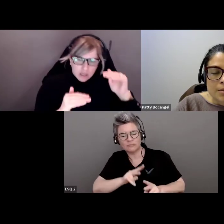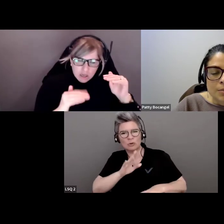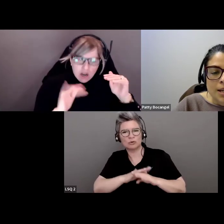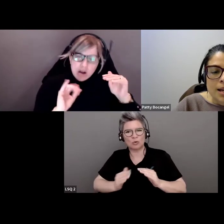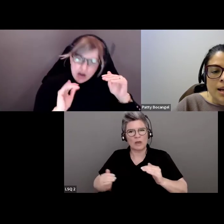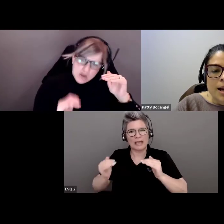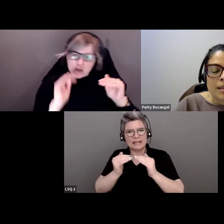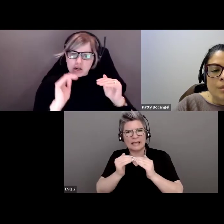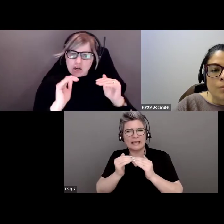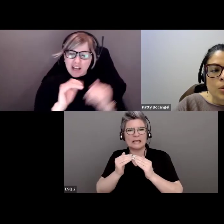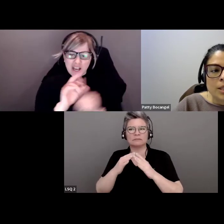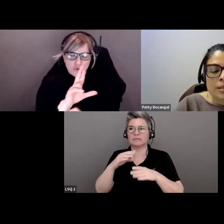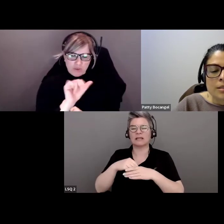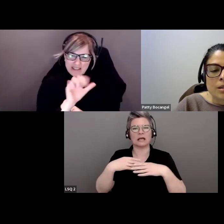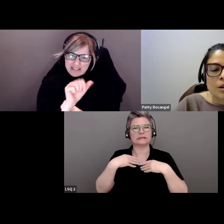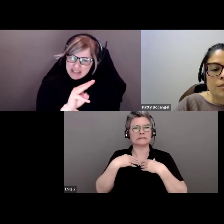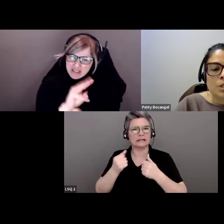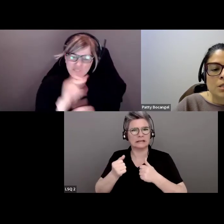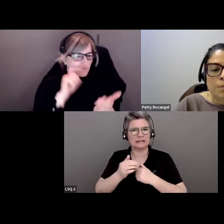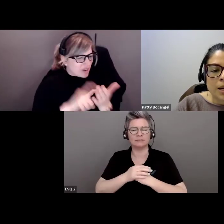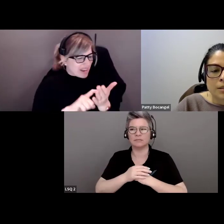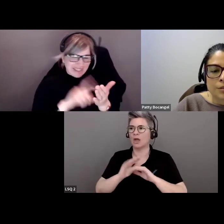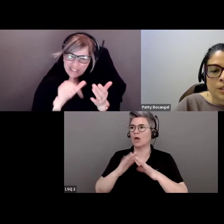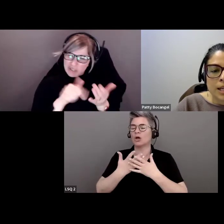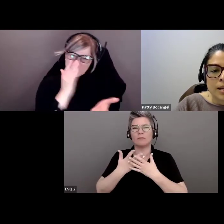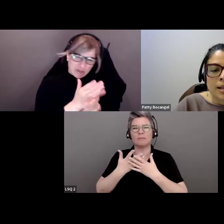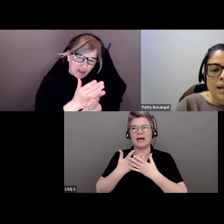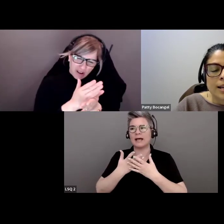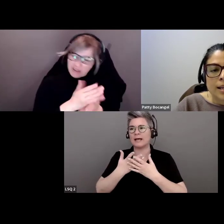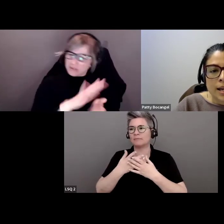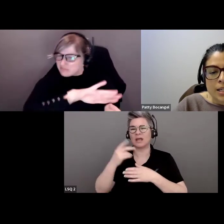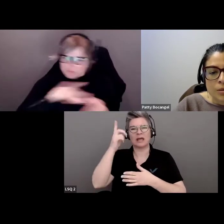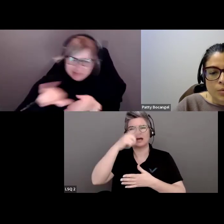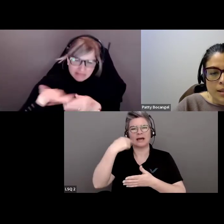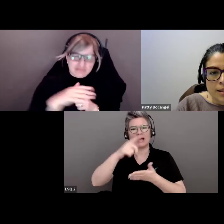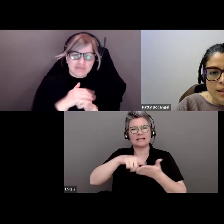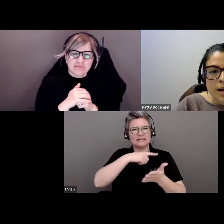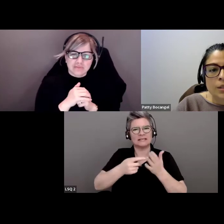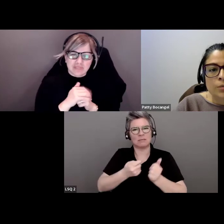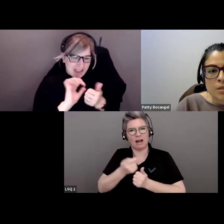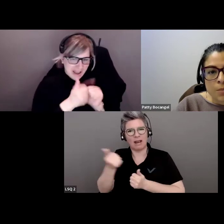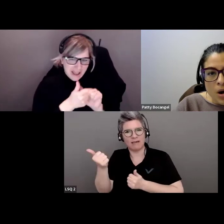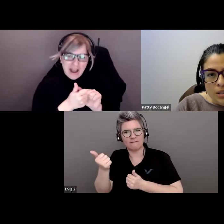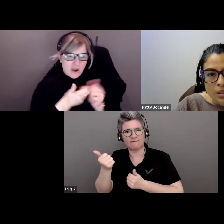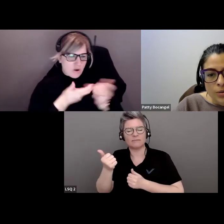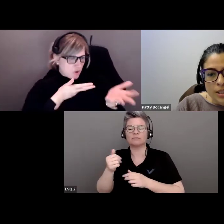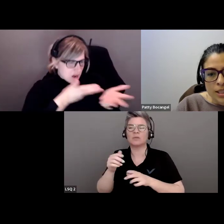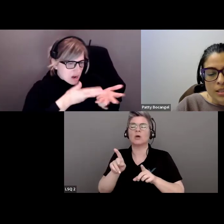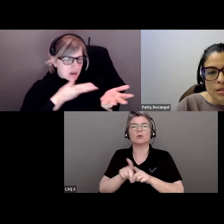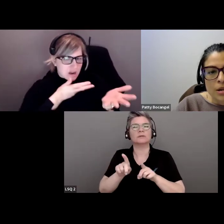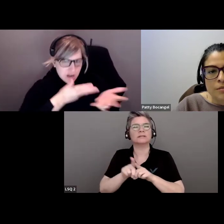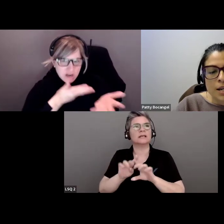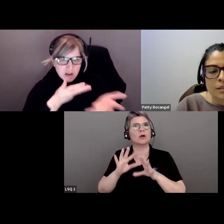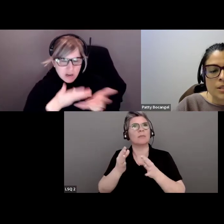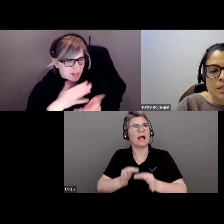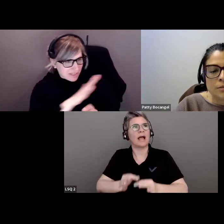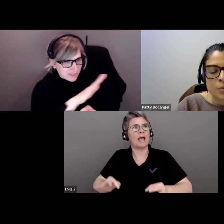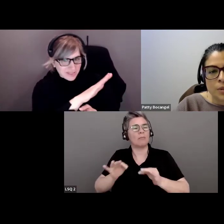en santé, les façons de démanteler le racisme et l'importance de